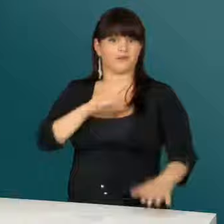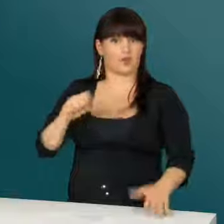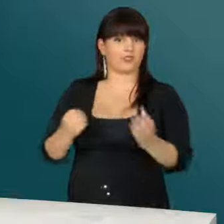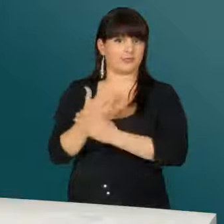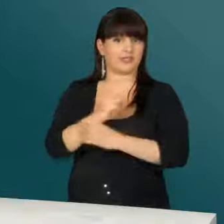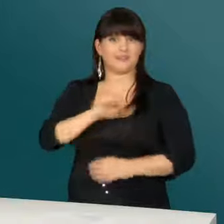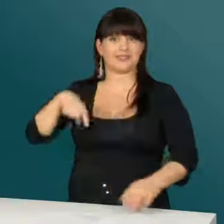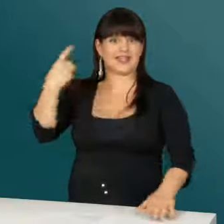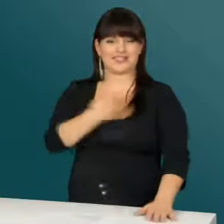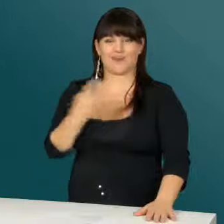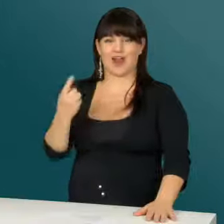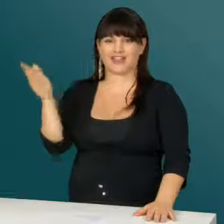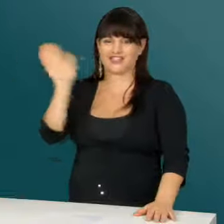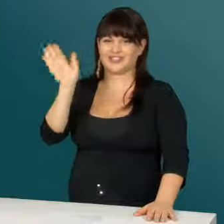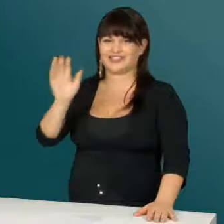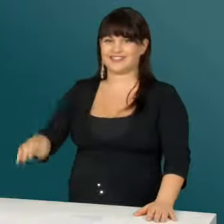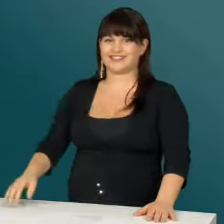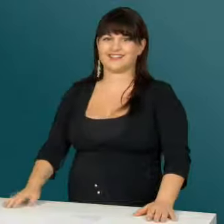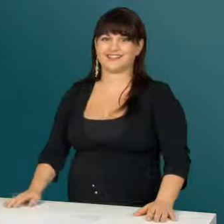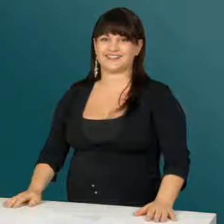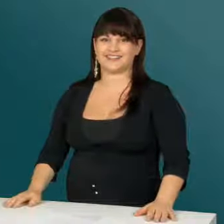Das war's für Focus News. Bis nächste Woche. Auf Wiedersehen.